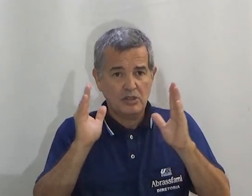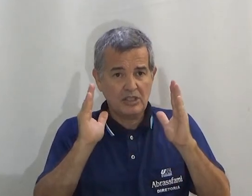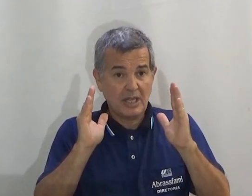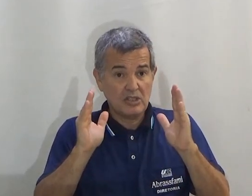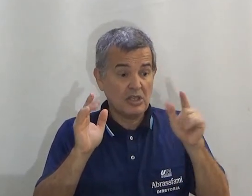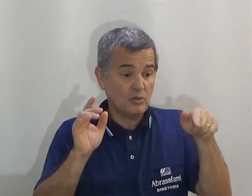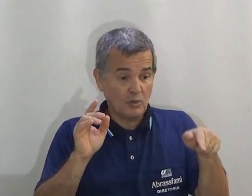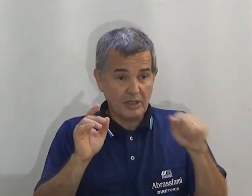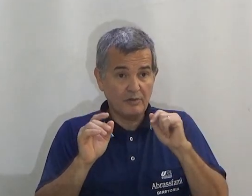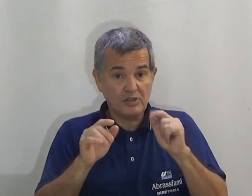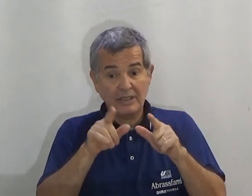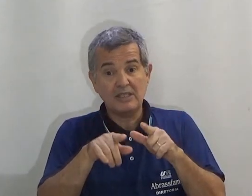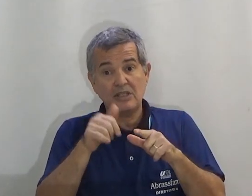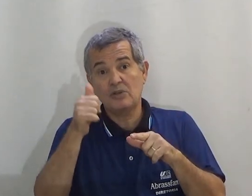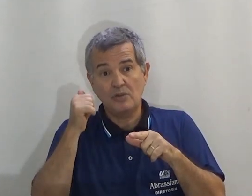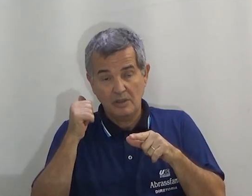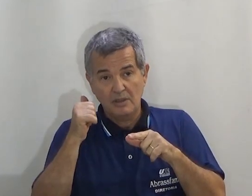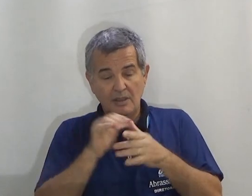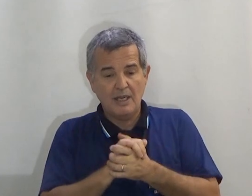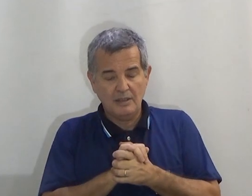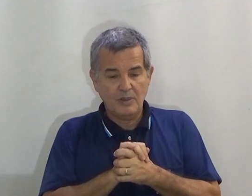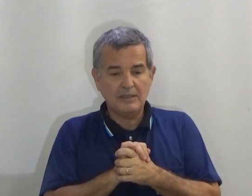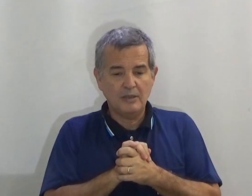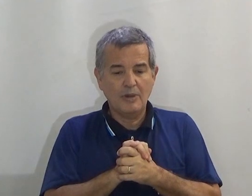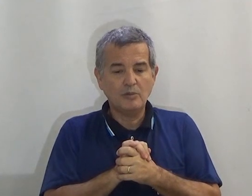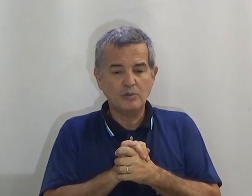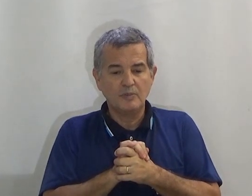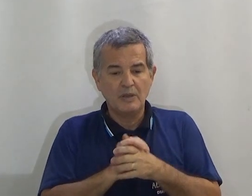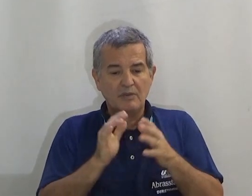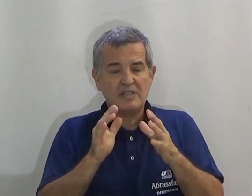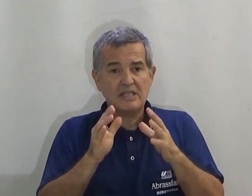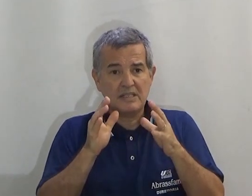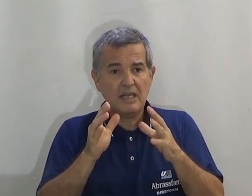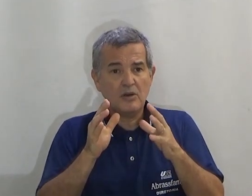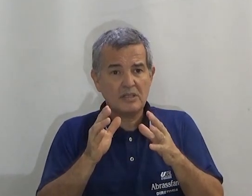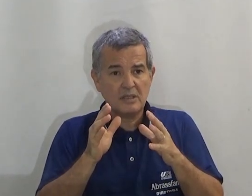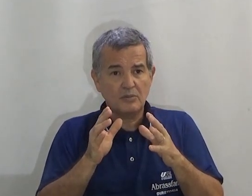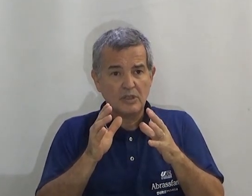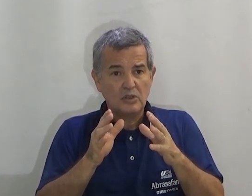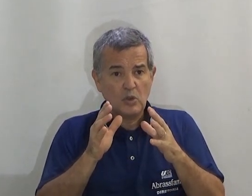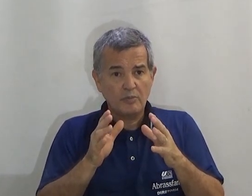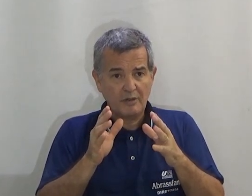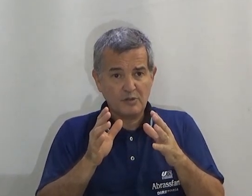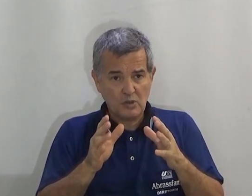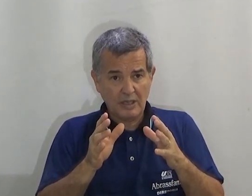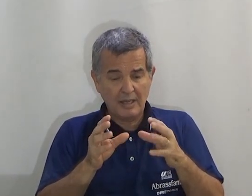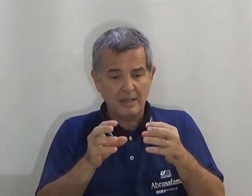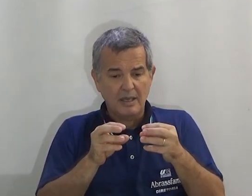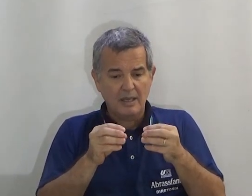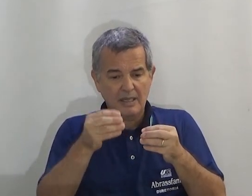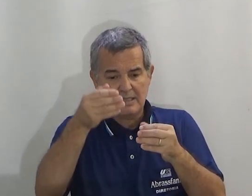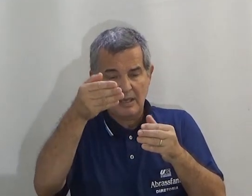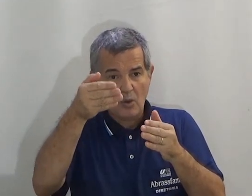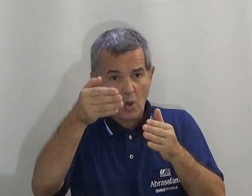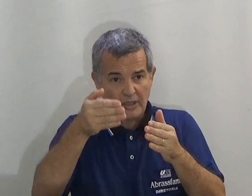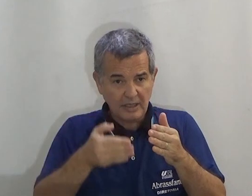já está escrito no livro. Já está escrito no caderno do aluno. Para vocês terem noção de como vai funcionar